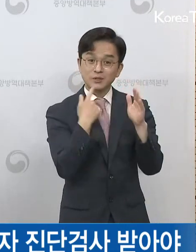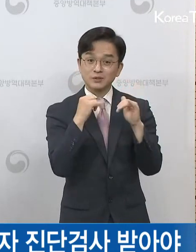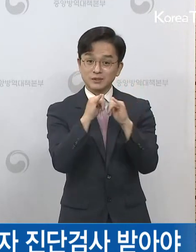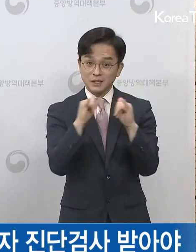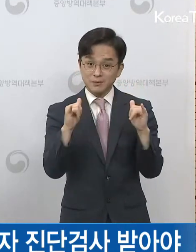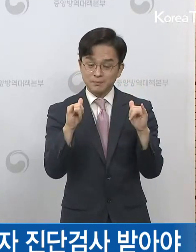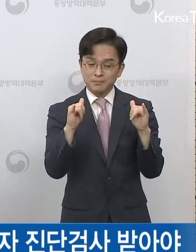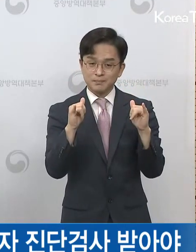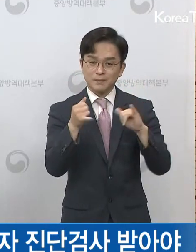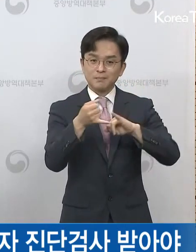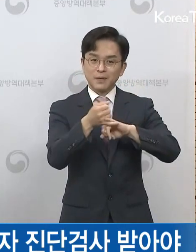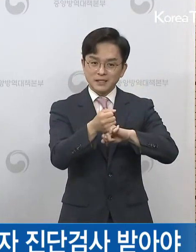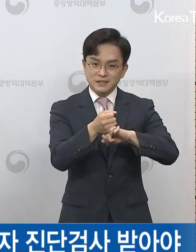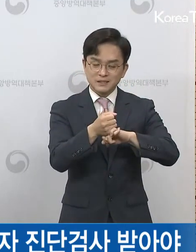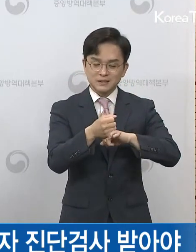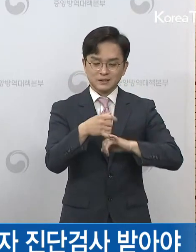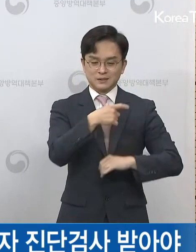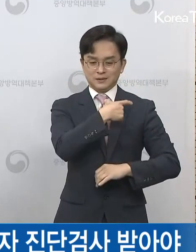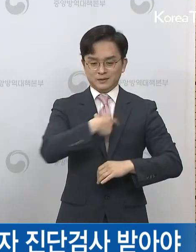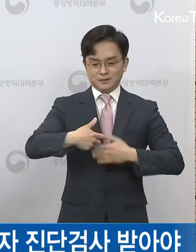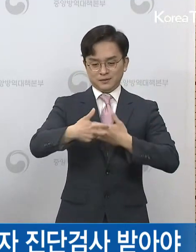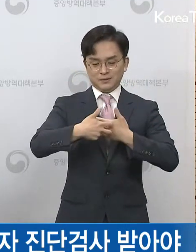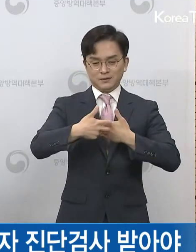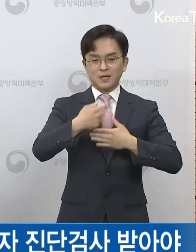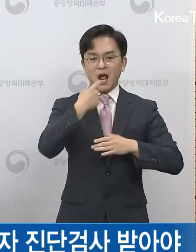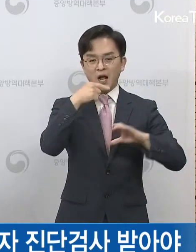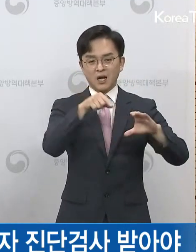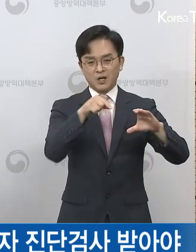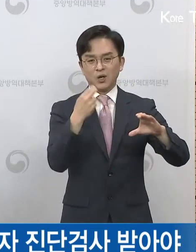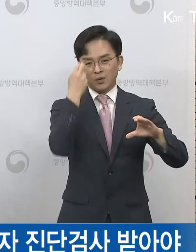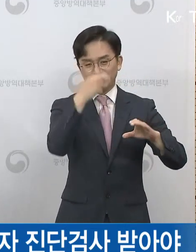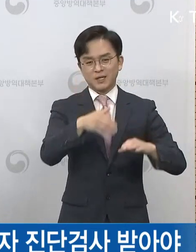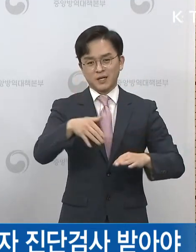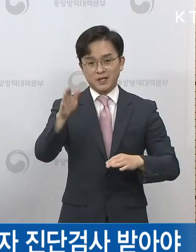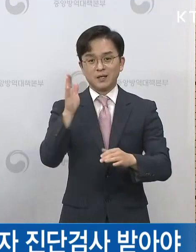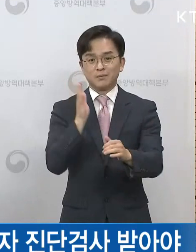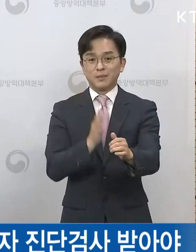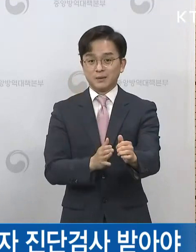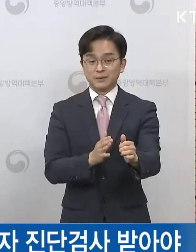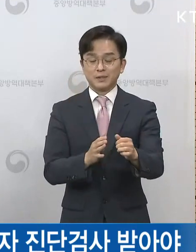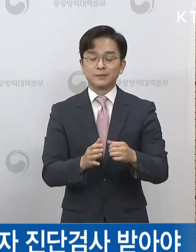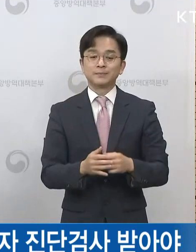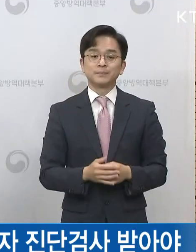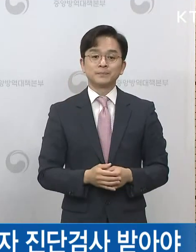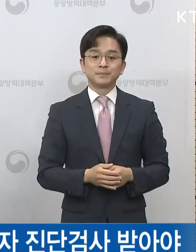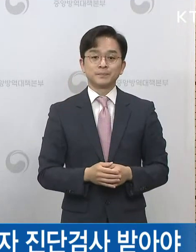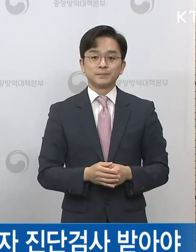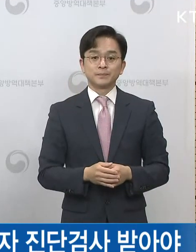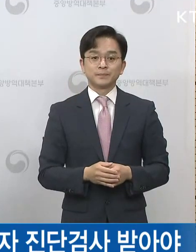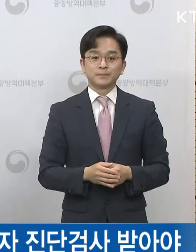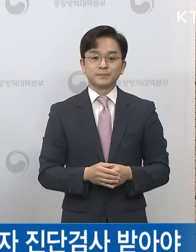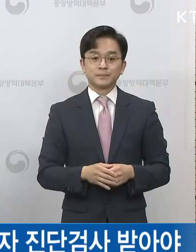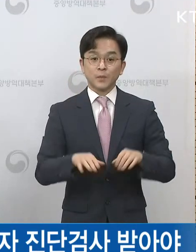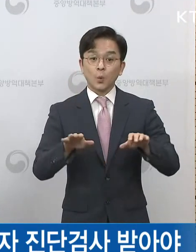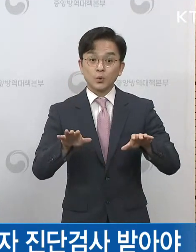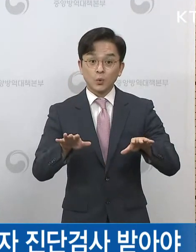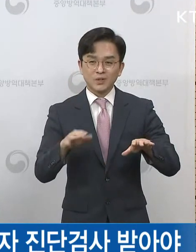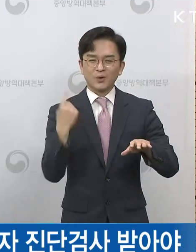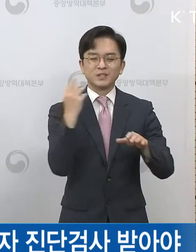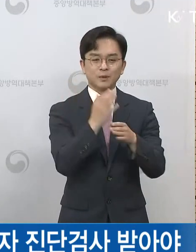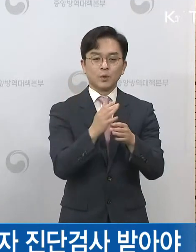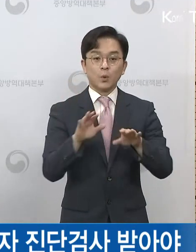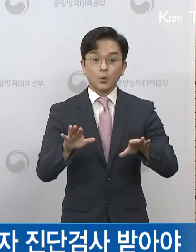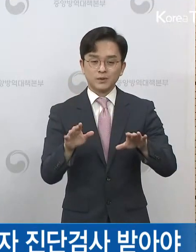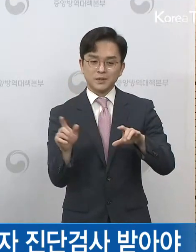방문하여 진단검사를 받아주실 것을 당부드립니다. 금일 추가로 신규로 확진된